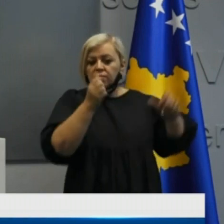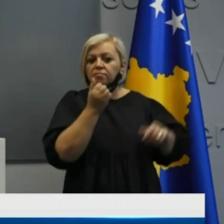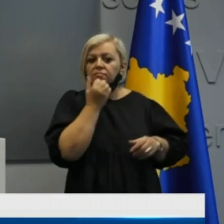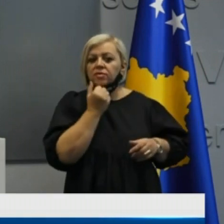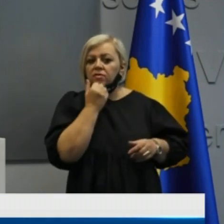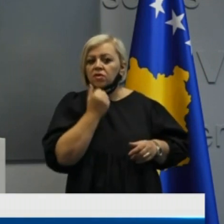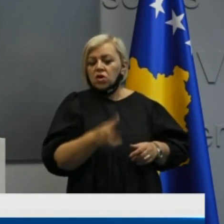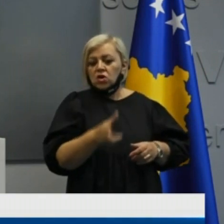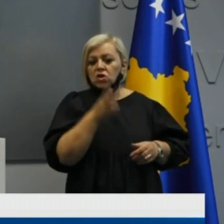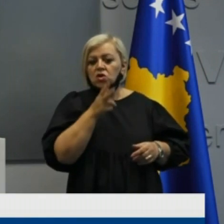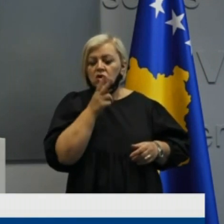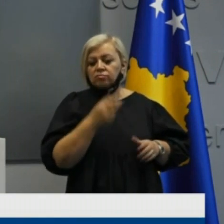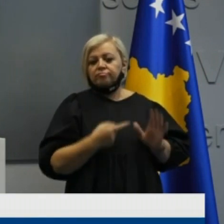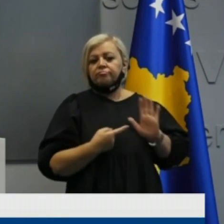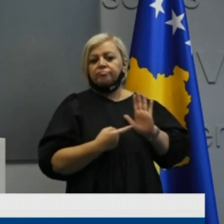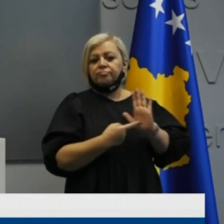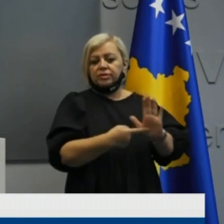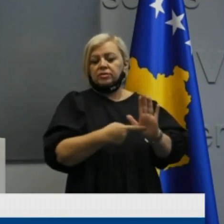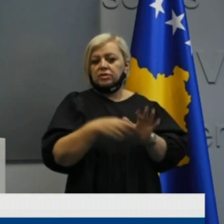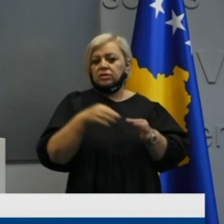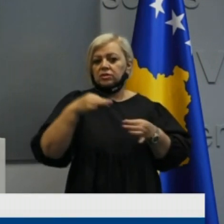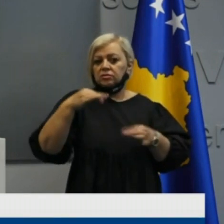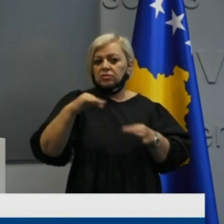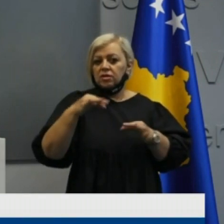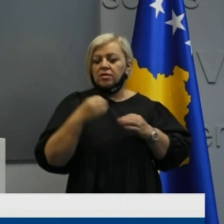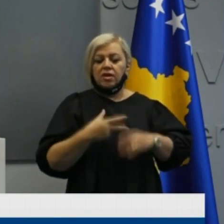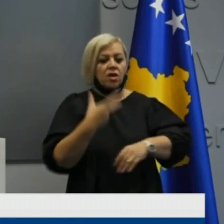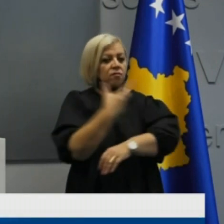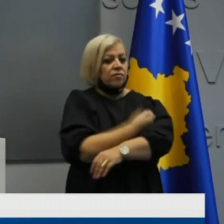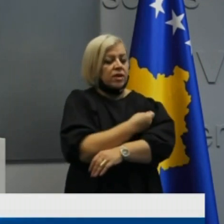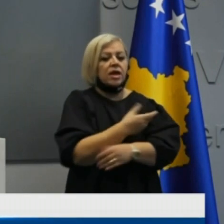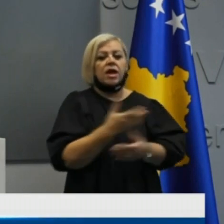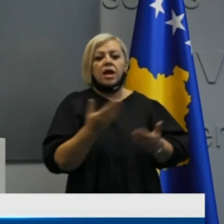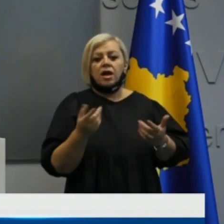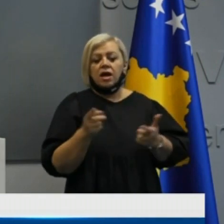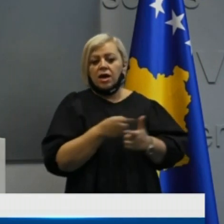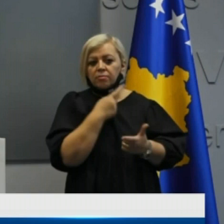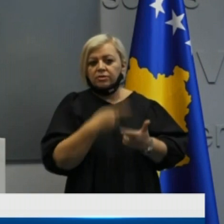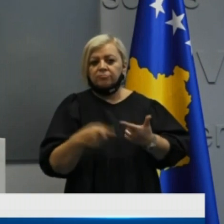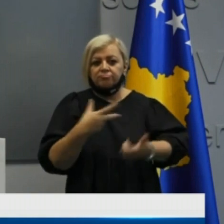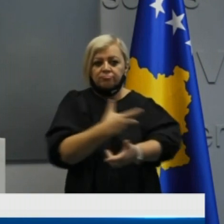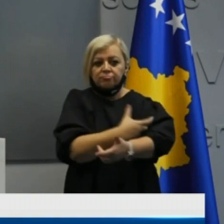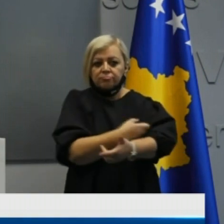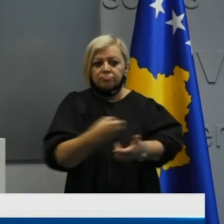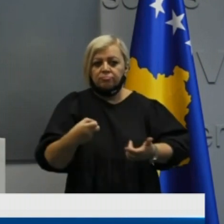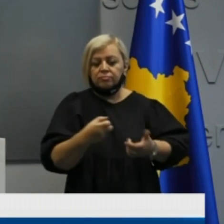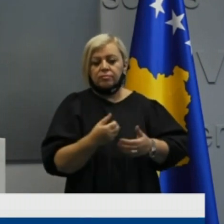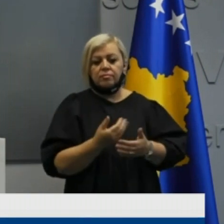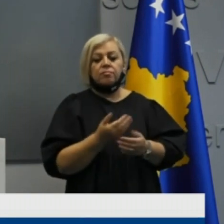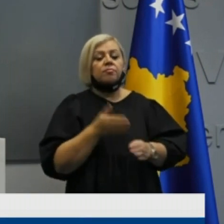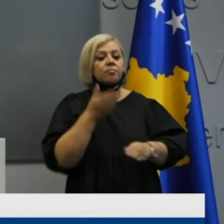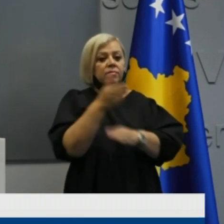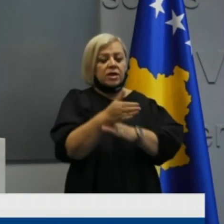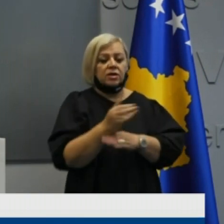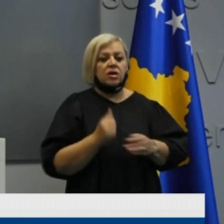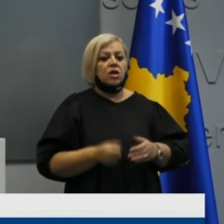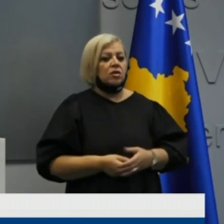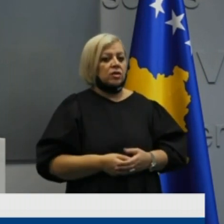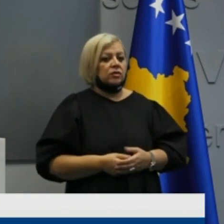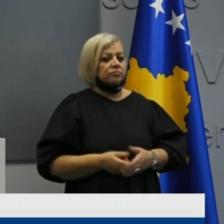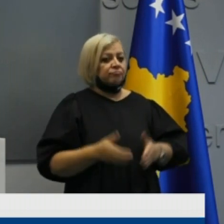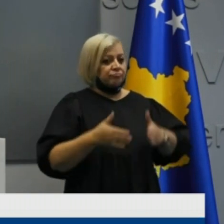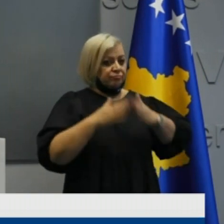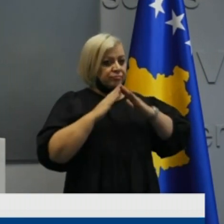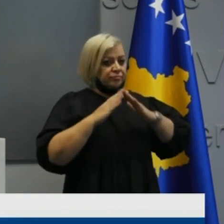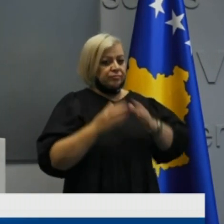kërkohet që të paracesin certifikaten e vaksinimit, apo teste për katëse para hyres në objekte të ku ato operojnë.